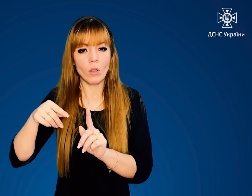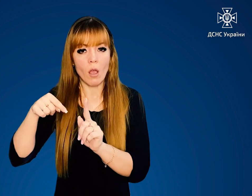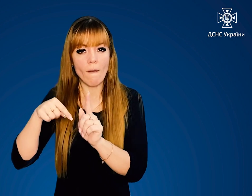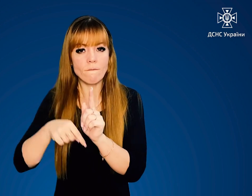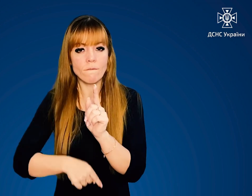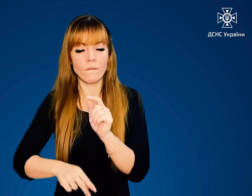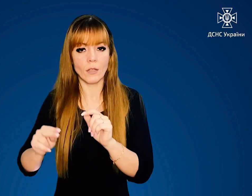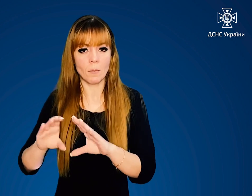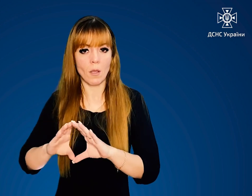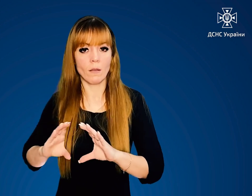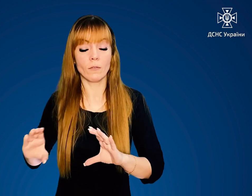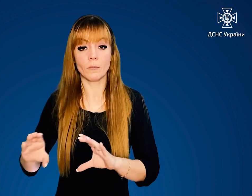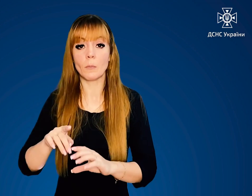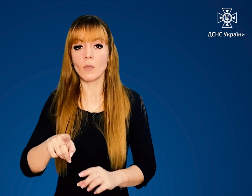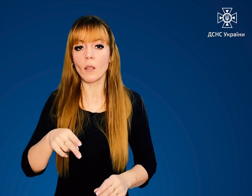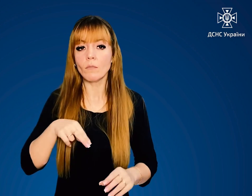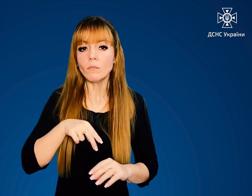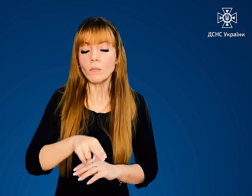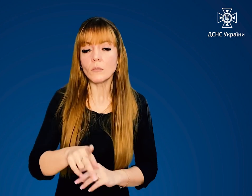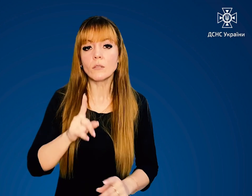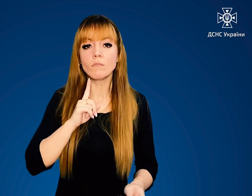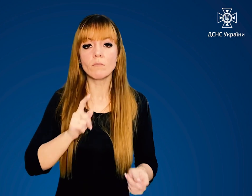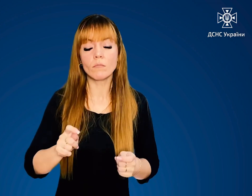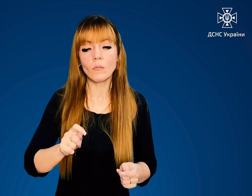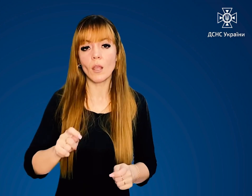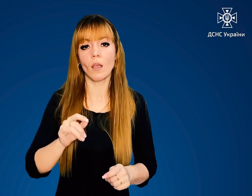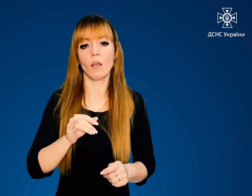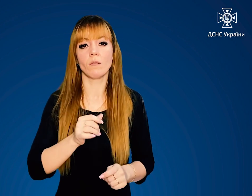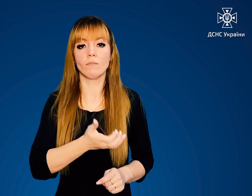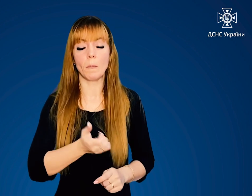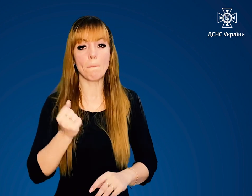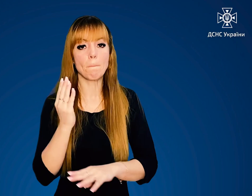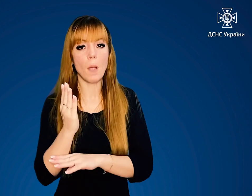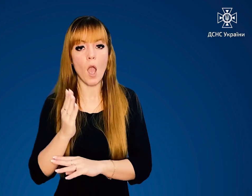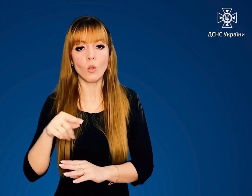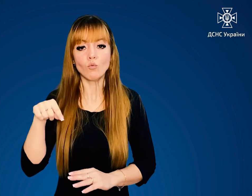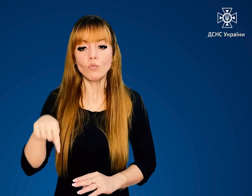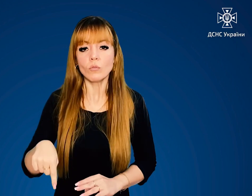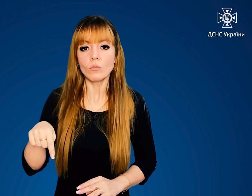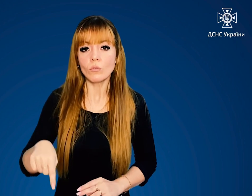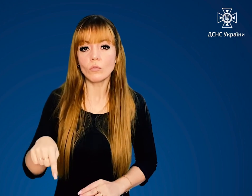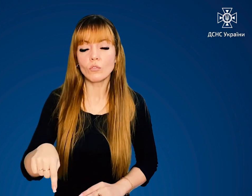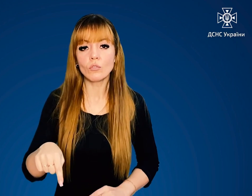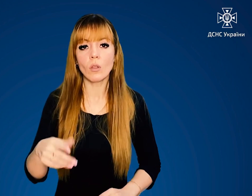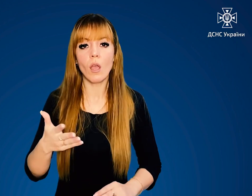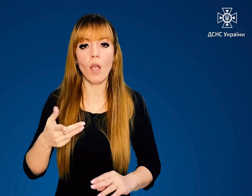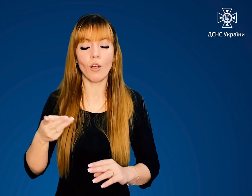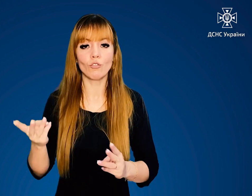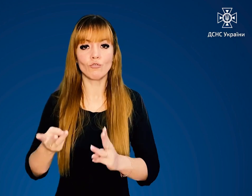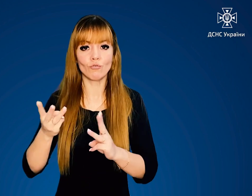Тому пересувайтеся за можливістю, перевіряючи палицею глибини шару щови горів.